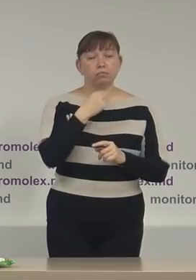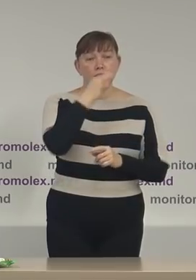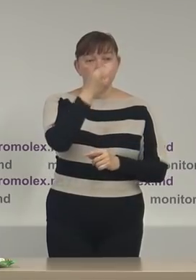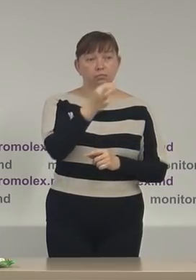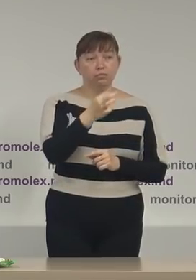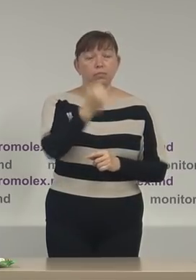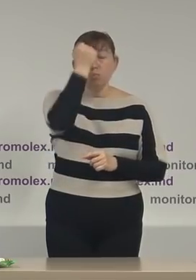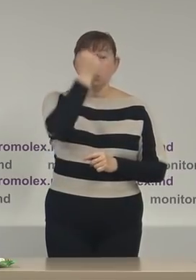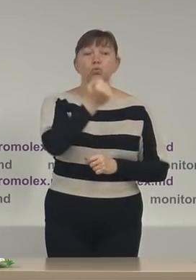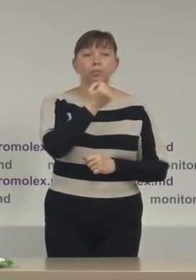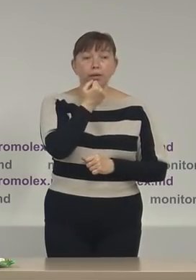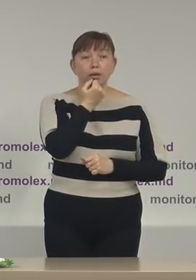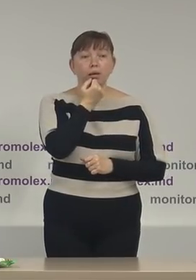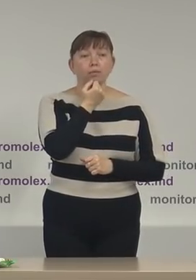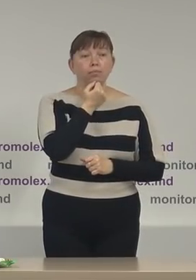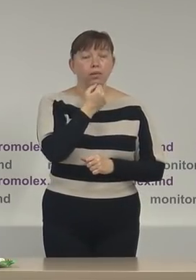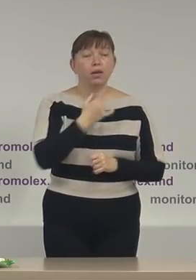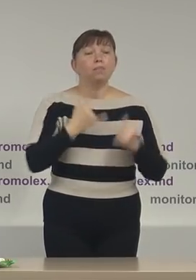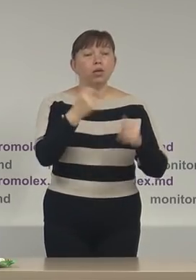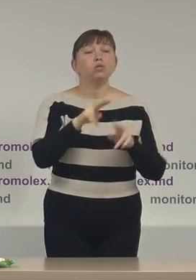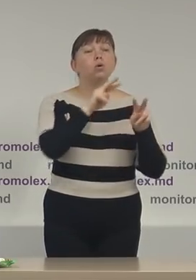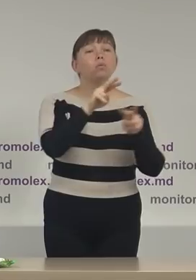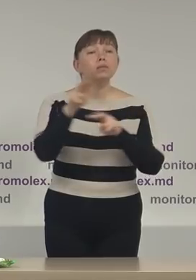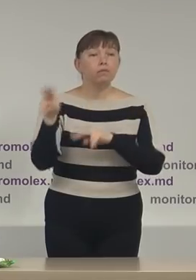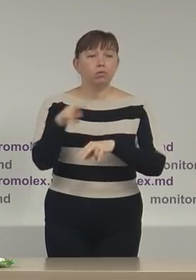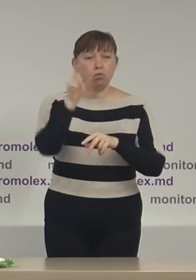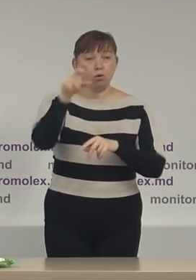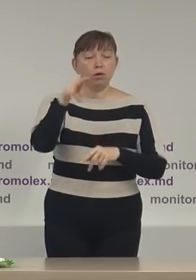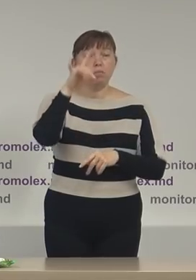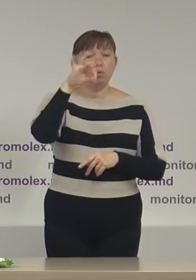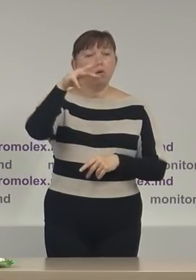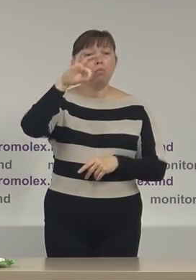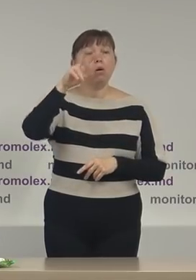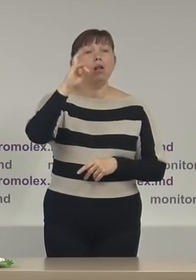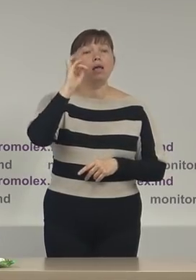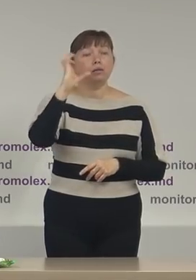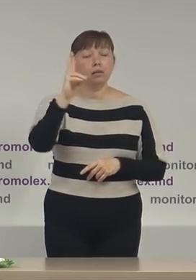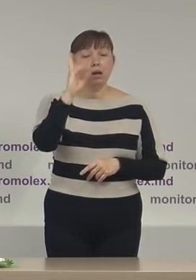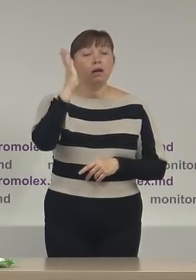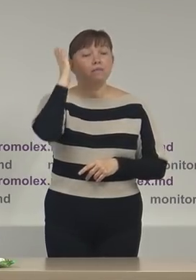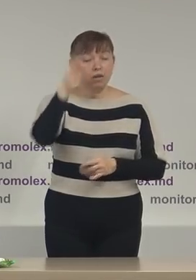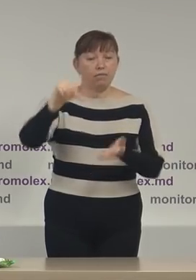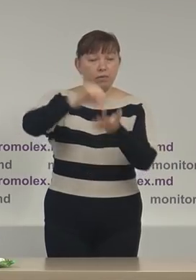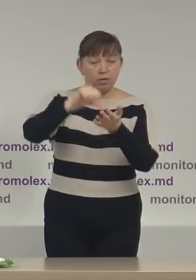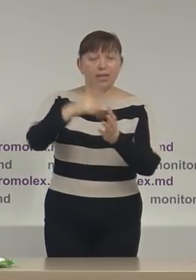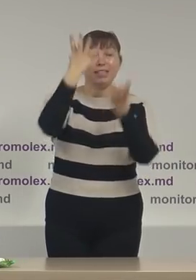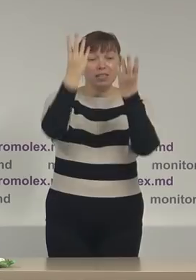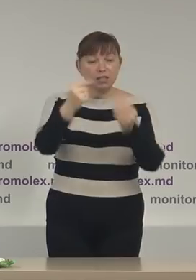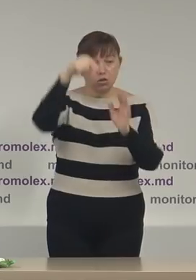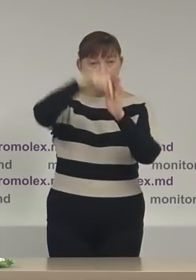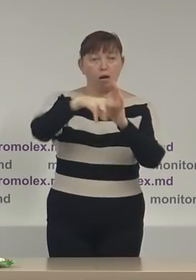de mulțumire pentru observatorii promolex care vor fi implicați în ziua alegilor